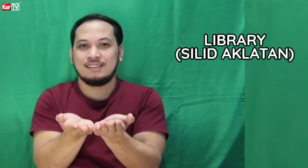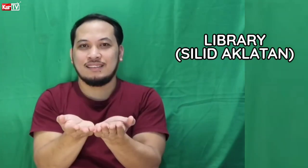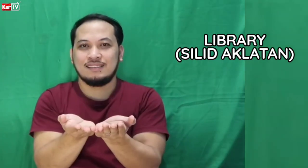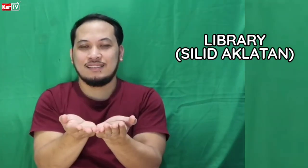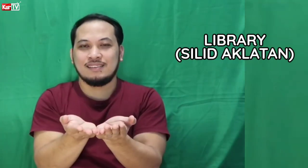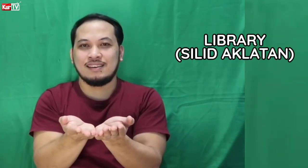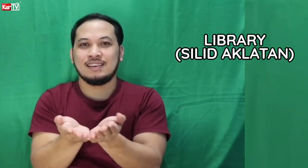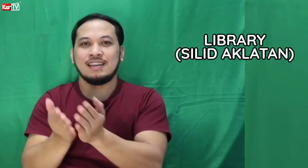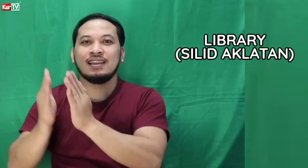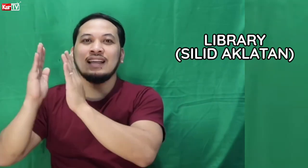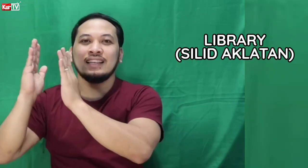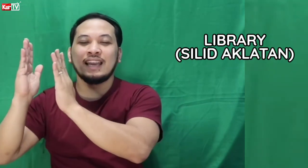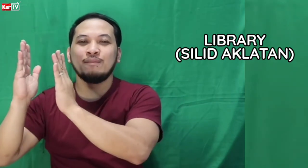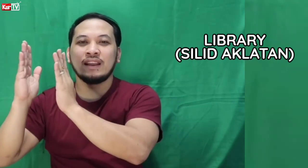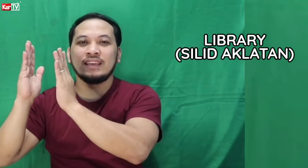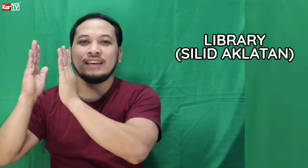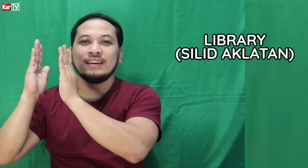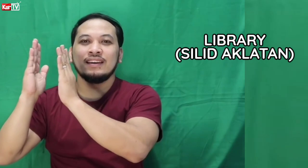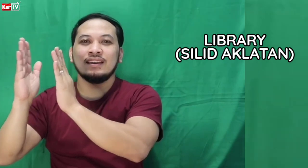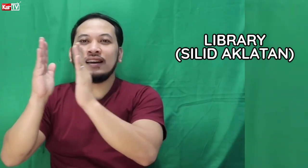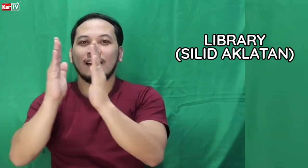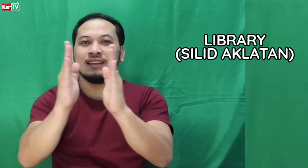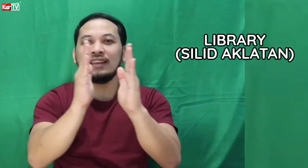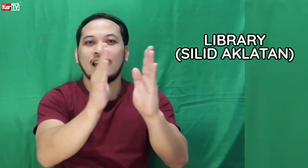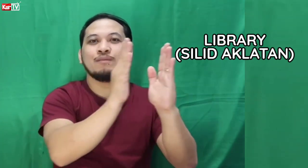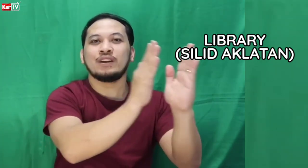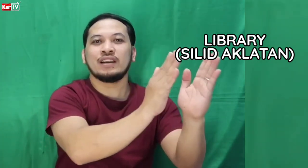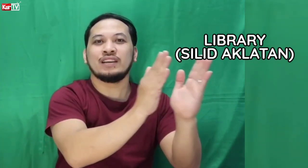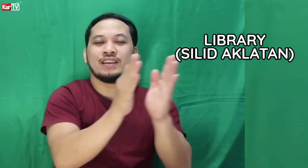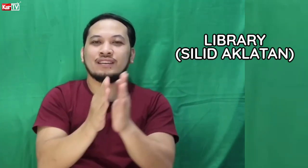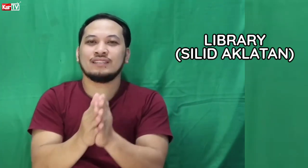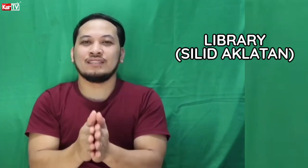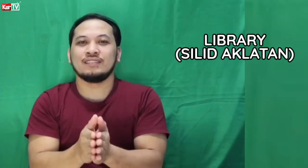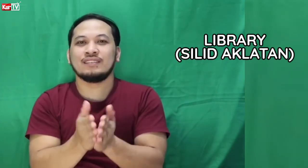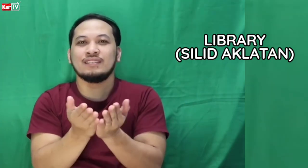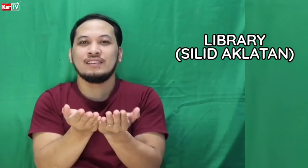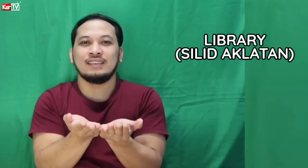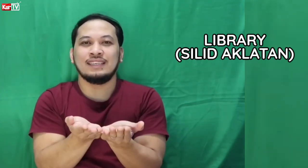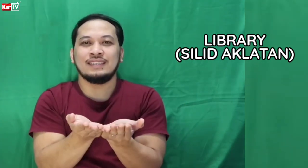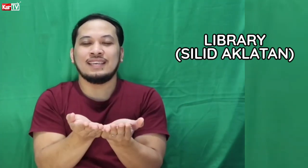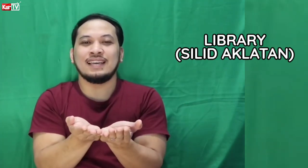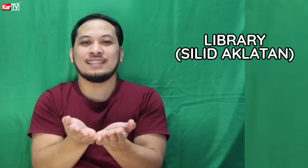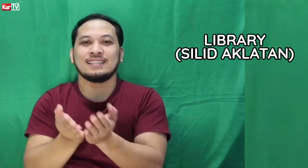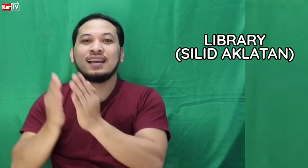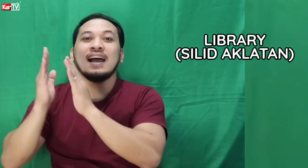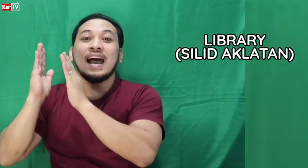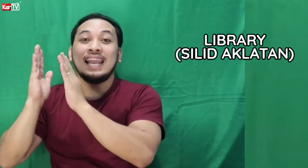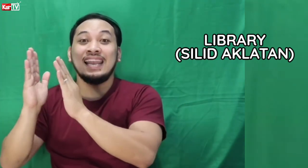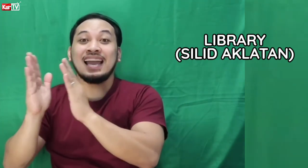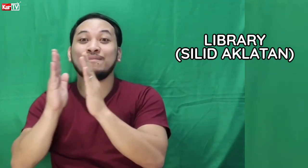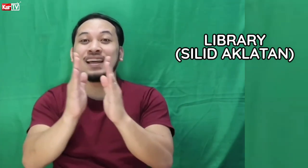Ayan. Library. Library. Yes. Library.